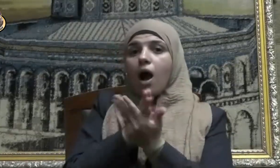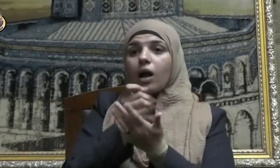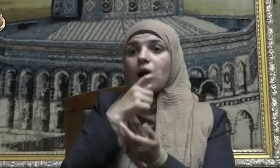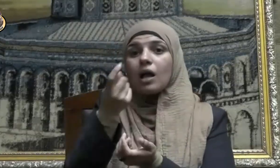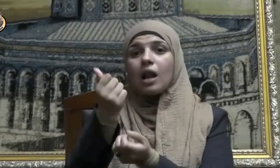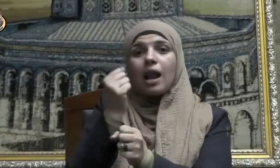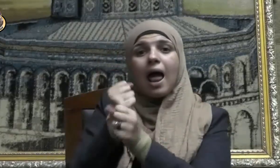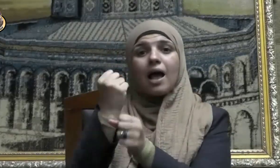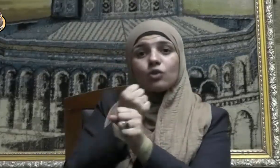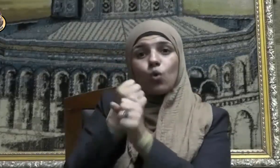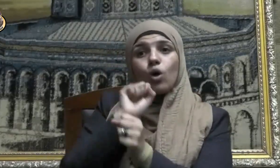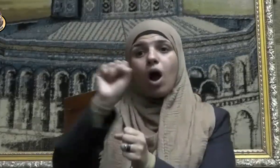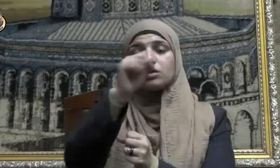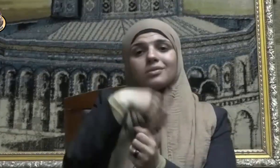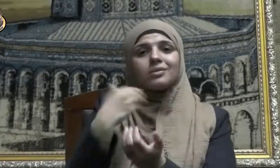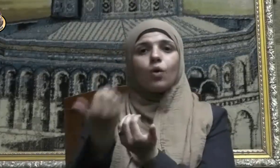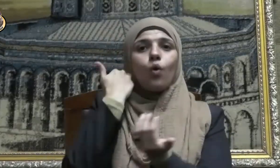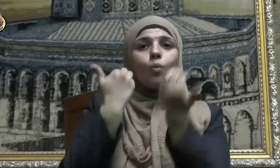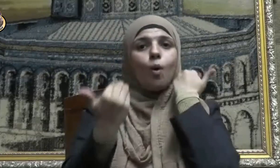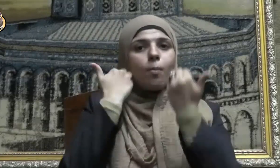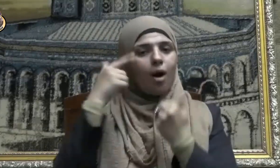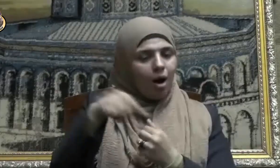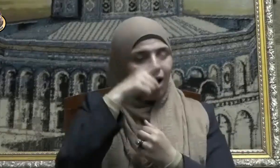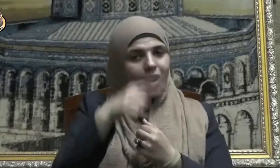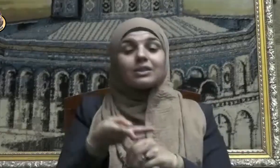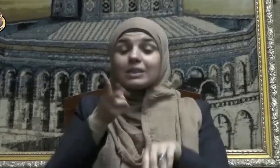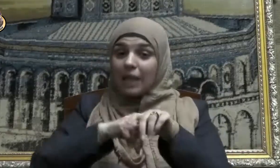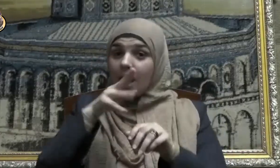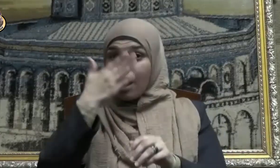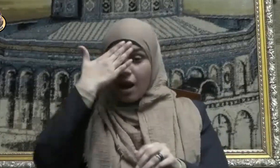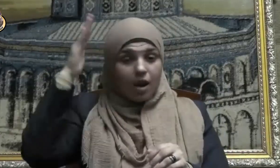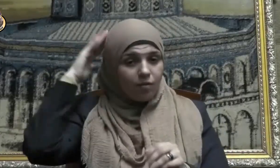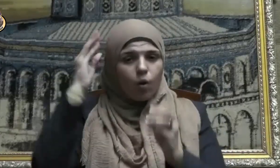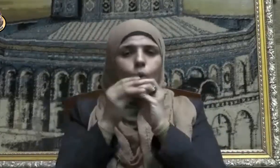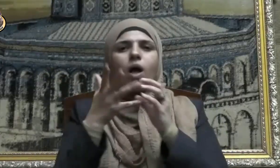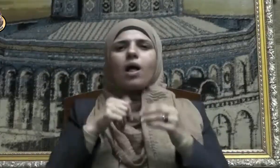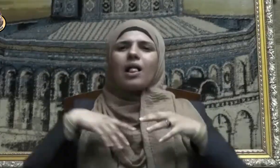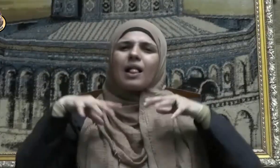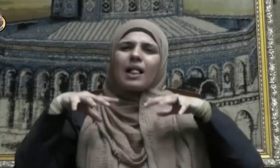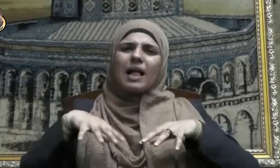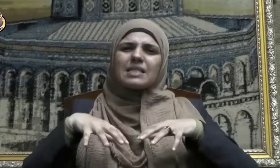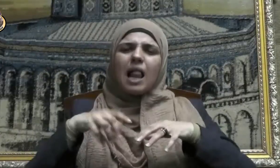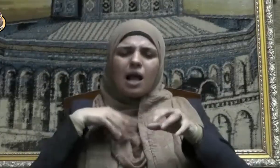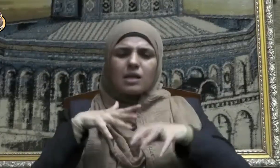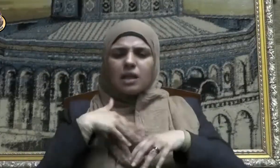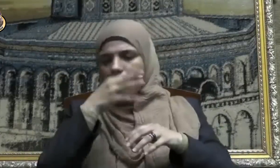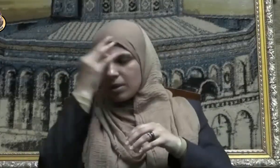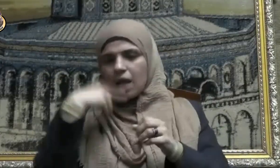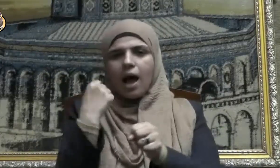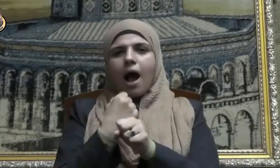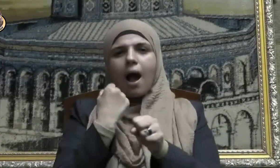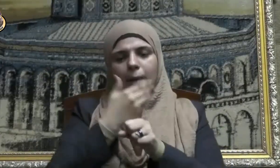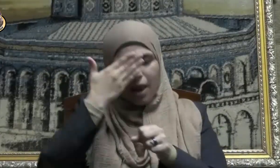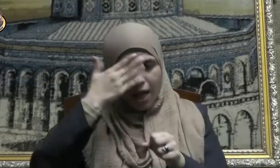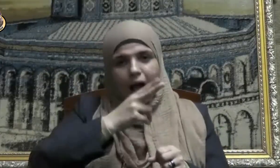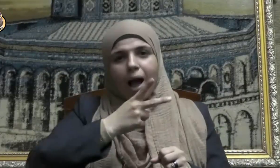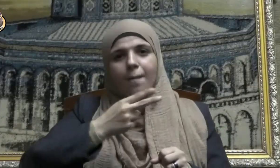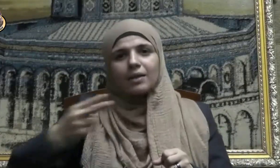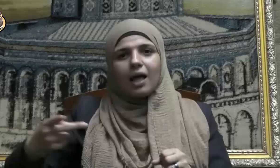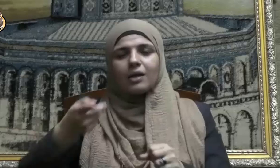ومن أمارات النفاق الكسل عن أداء العبادات والرياء عند